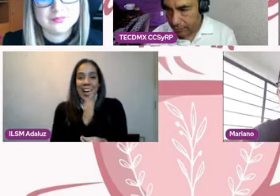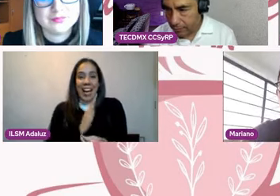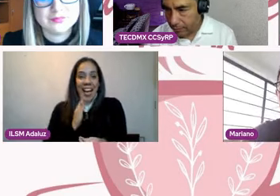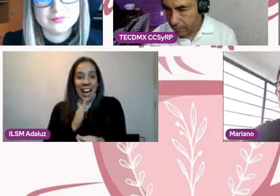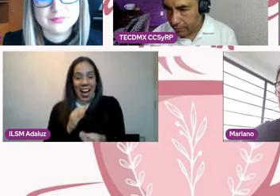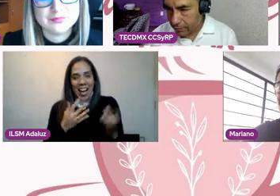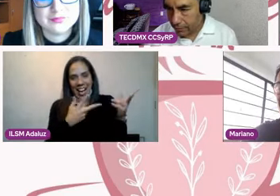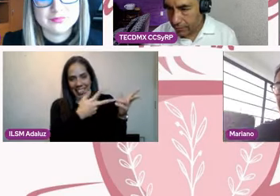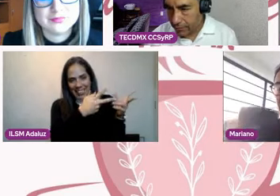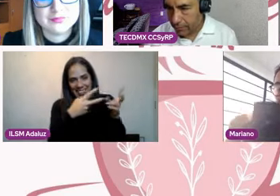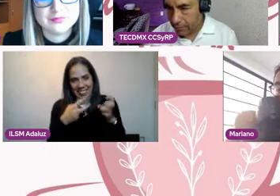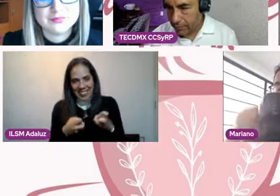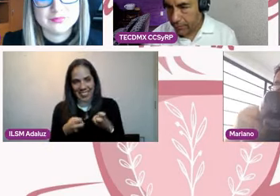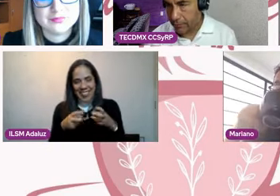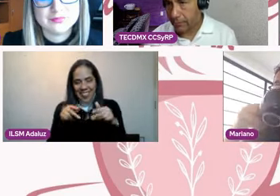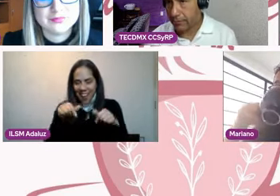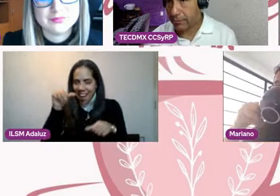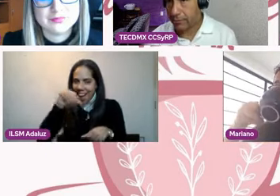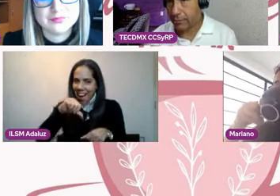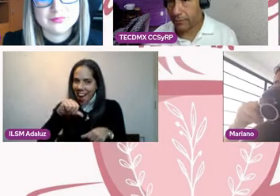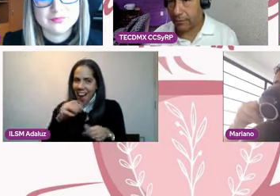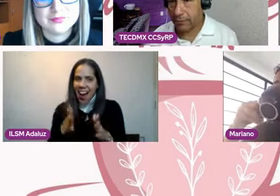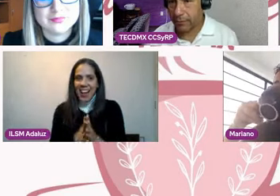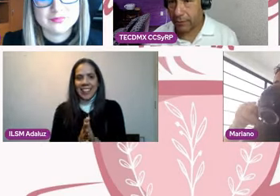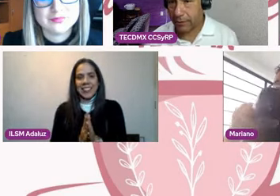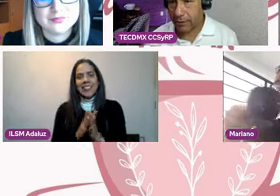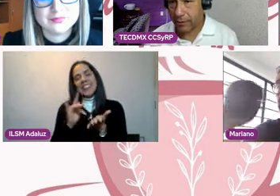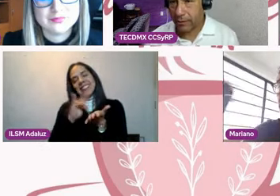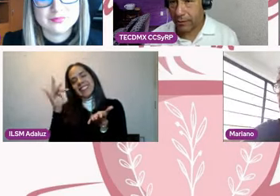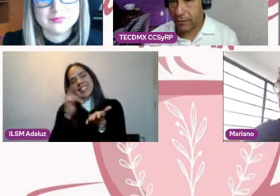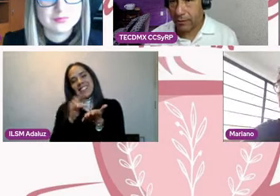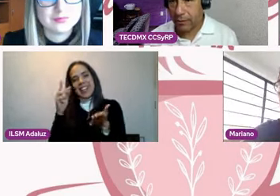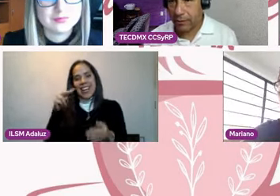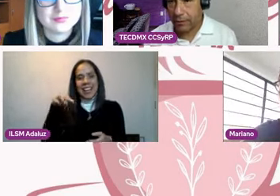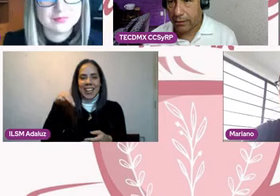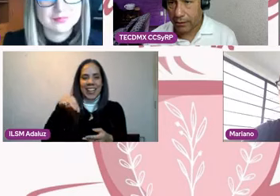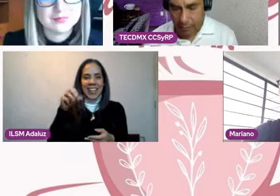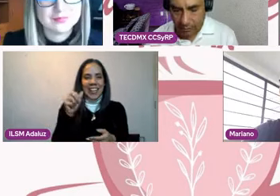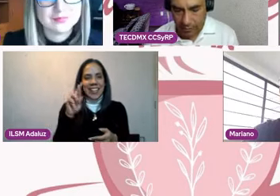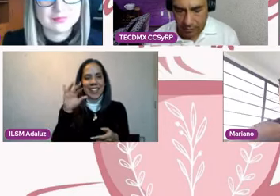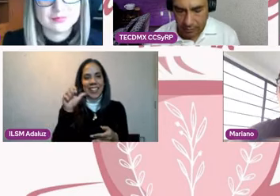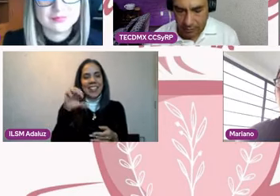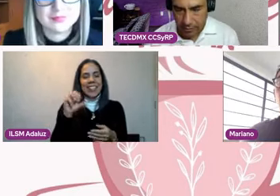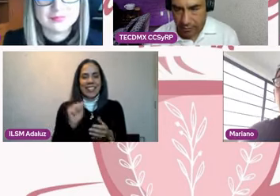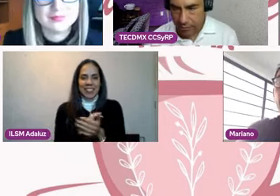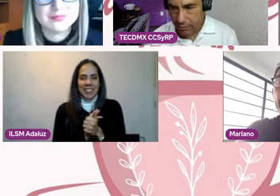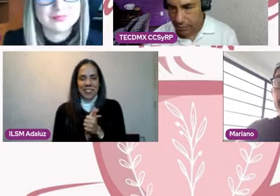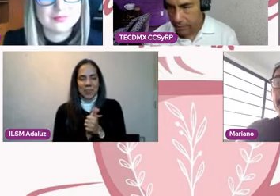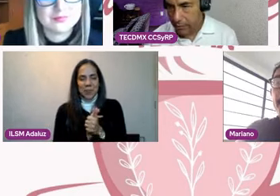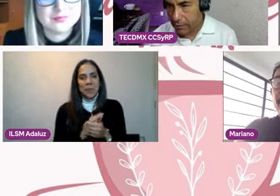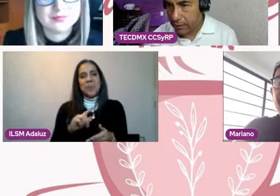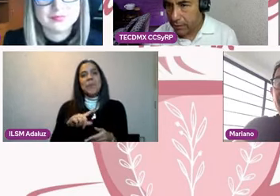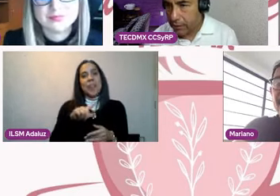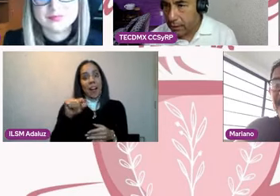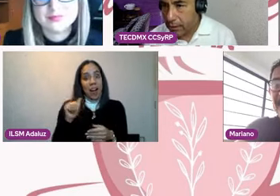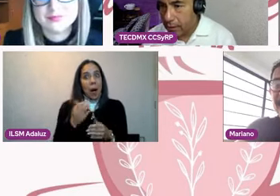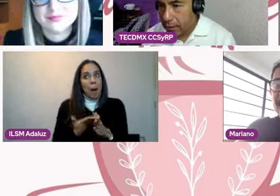Gracias Mariano. Y bueno, antes de dar inicio a esta plática, a esta charlita de café tan rica,